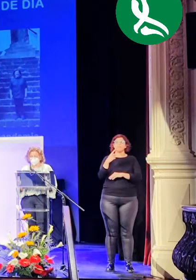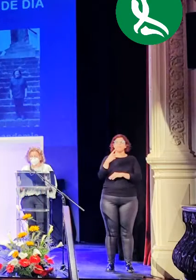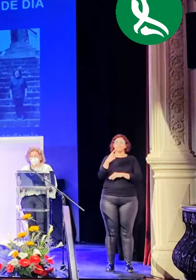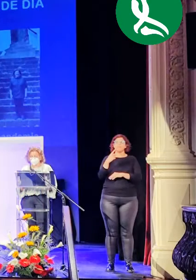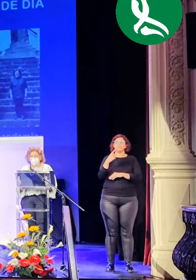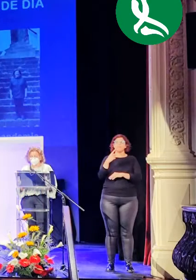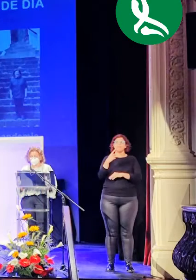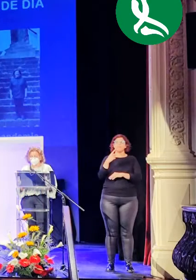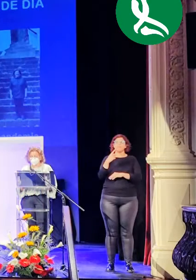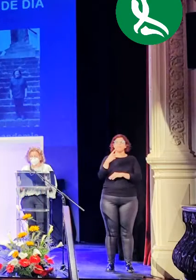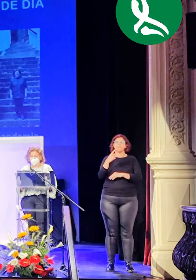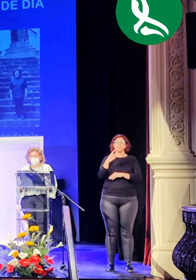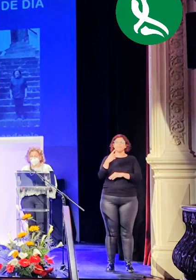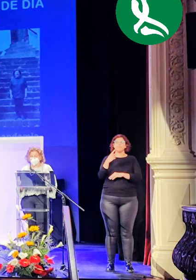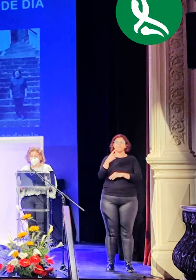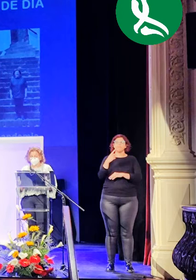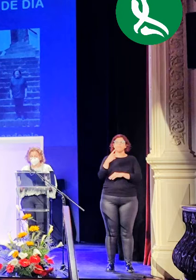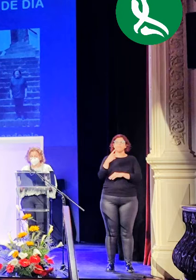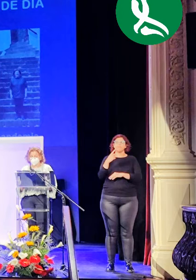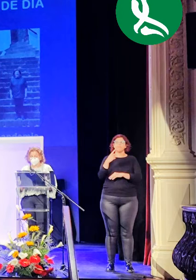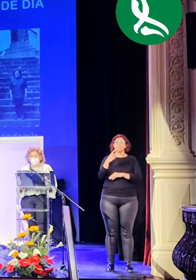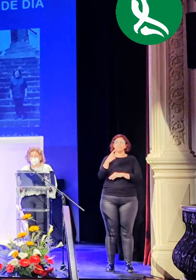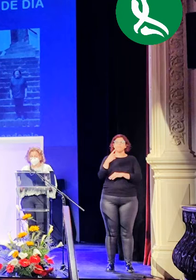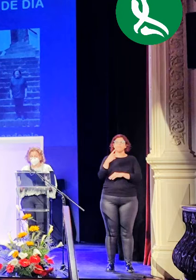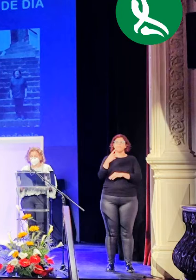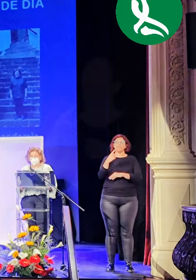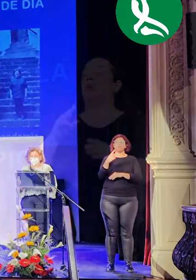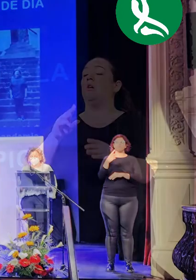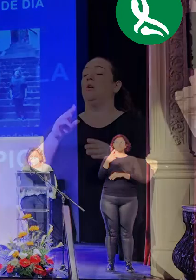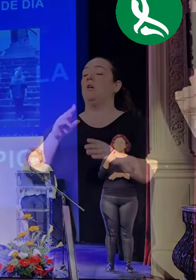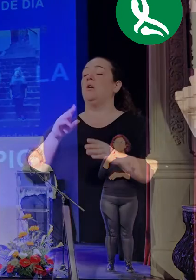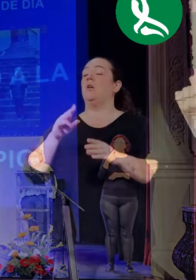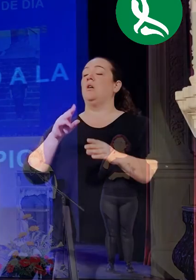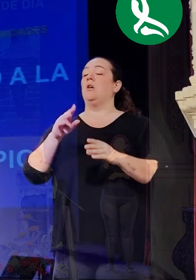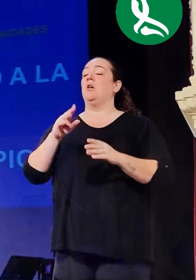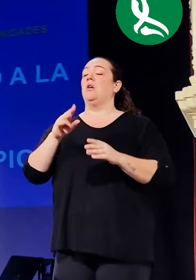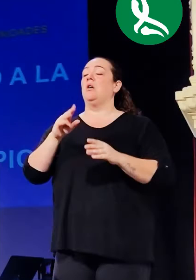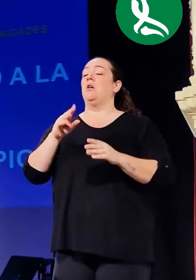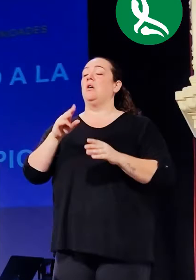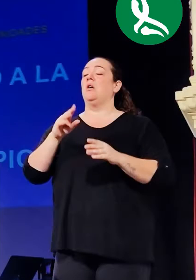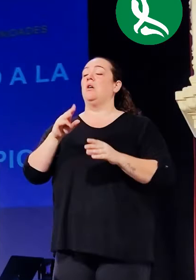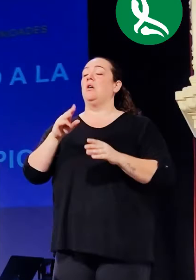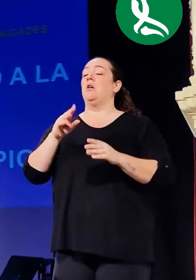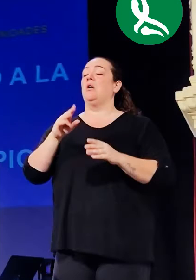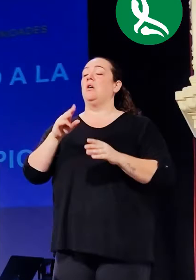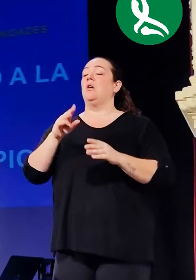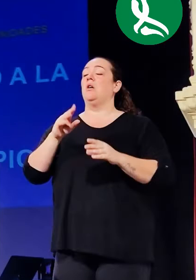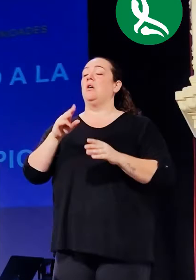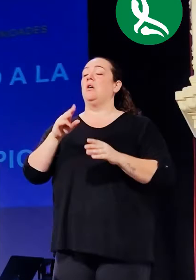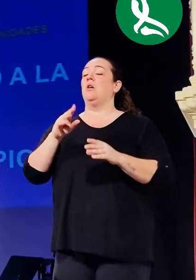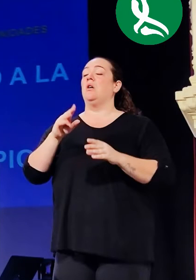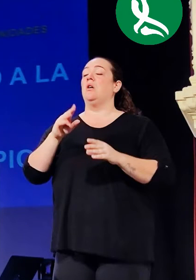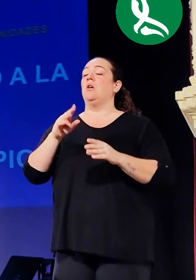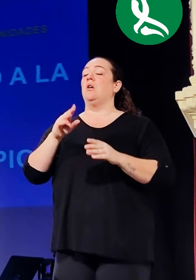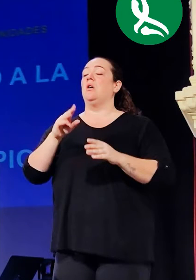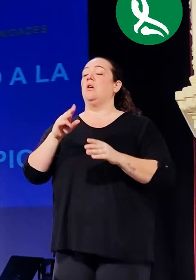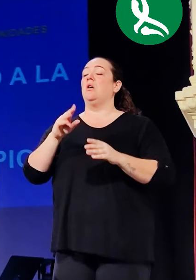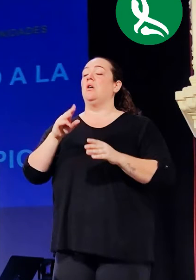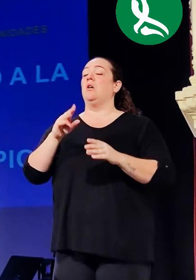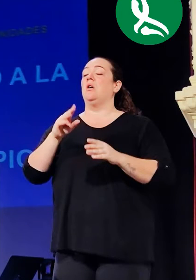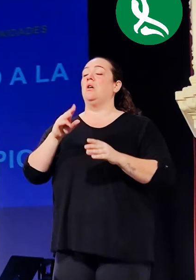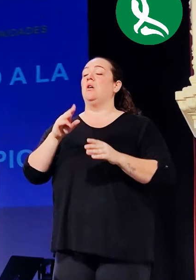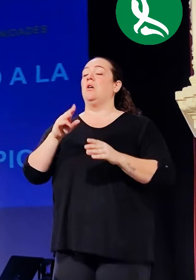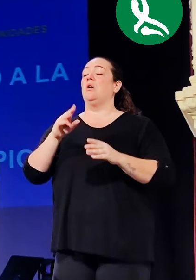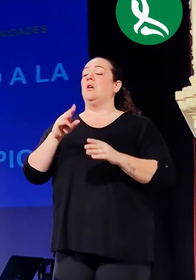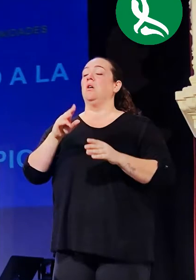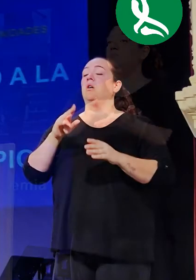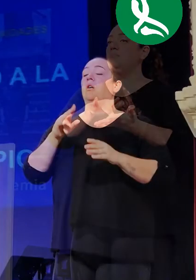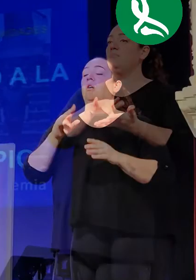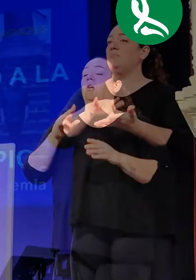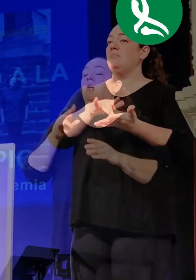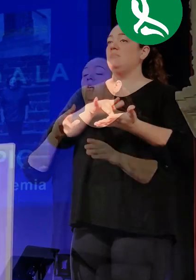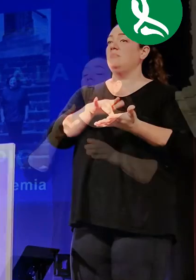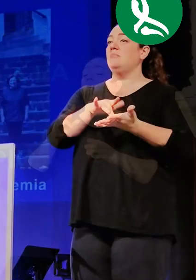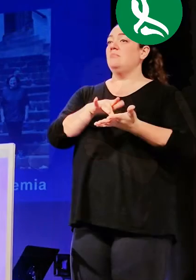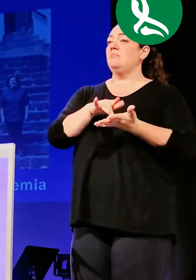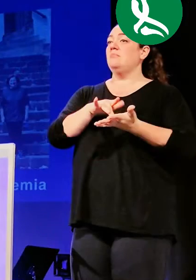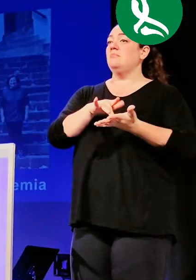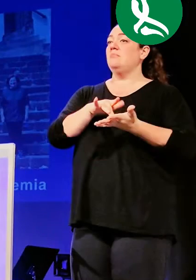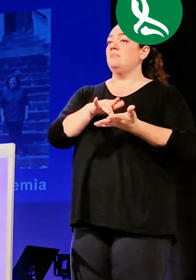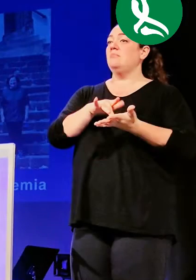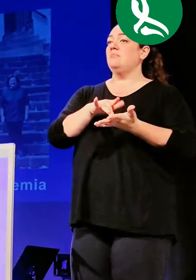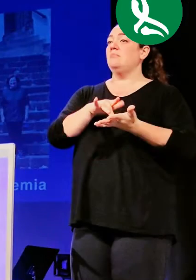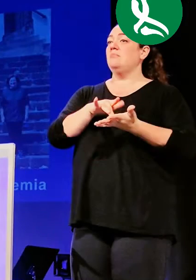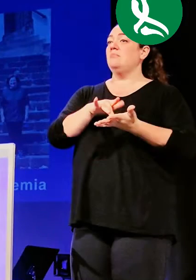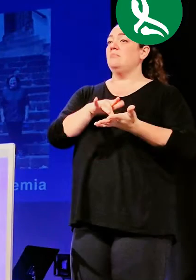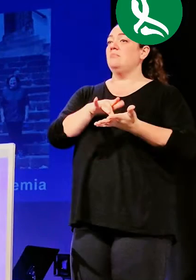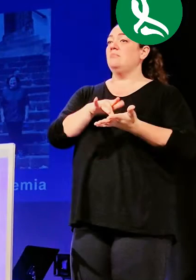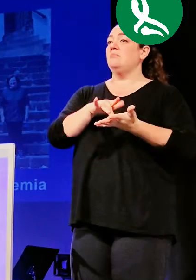con lo que en esta edición se buscaba, fundamentalmente por su carácter totalmente altruista y voluntario, así